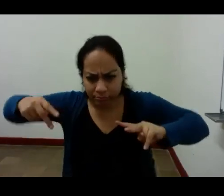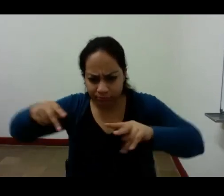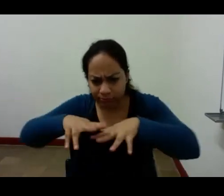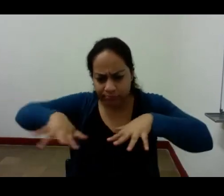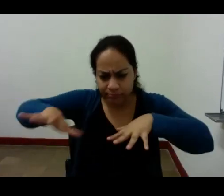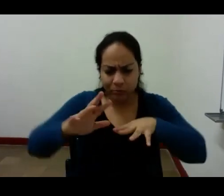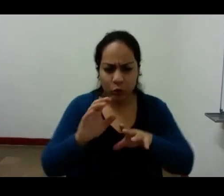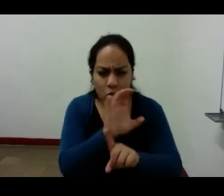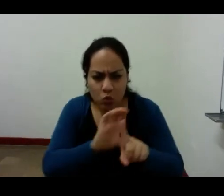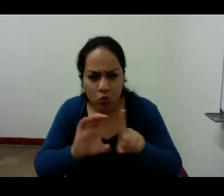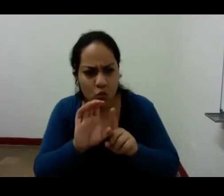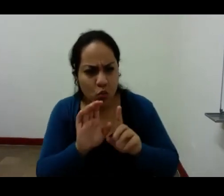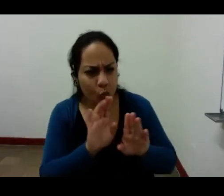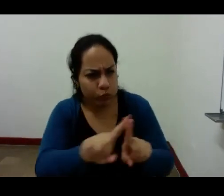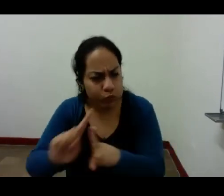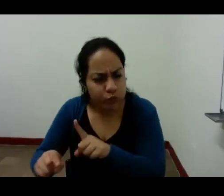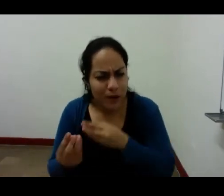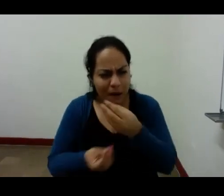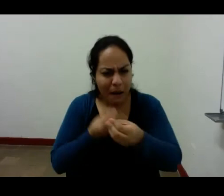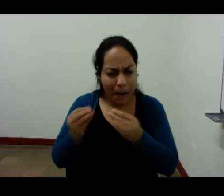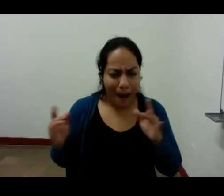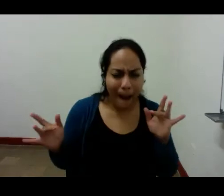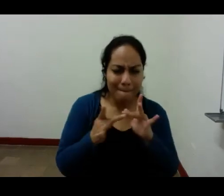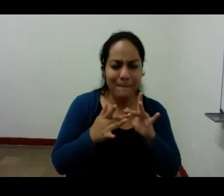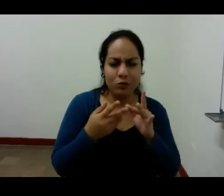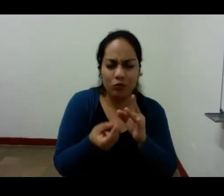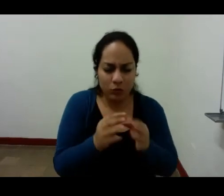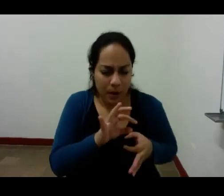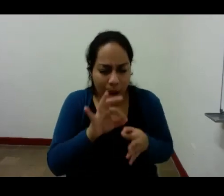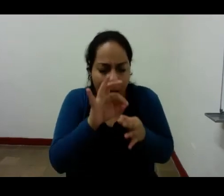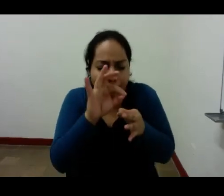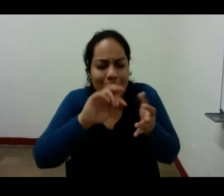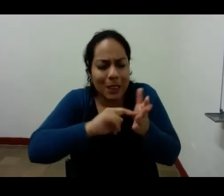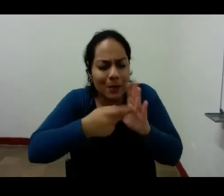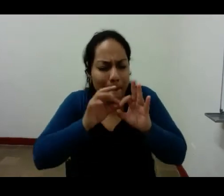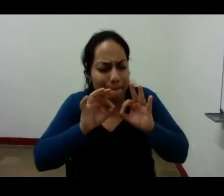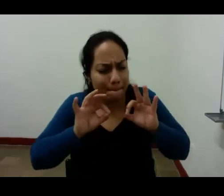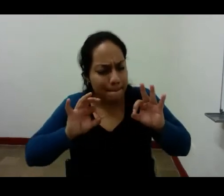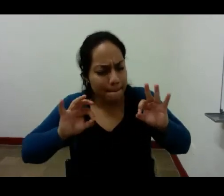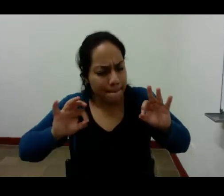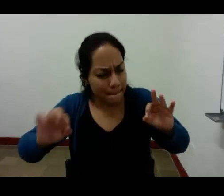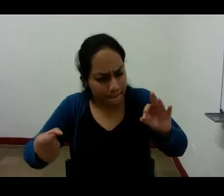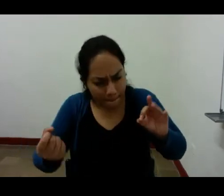durables lo que en esencia es silencio y olvido